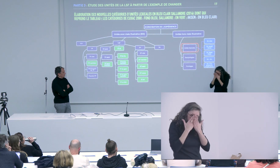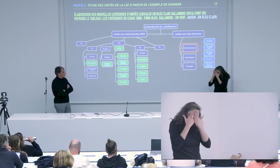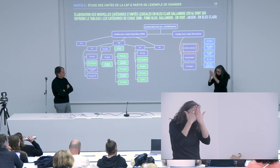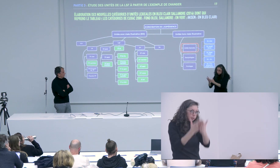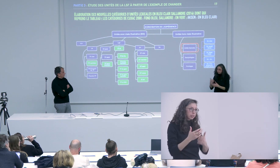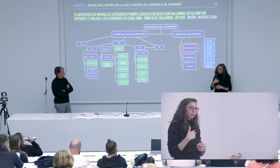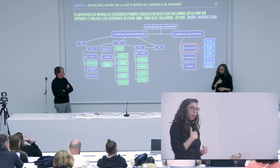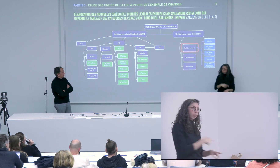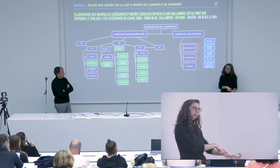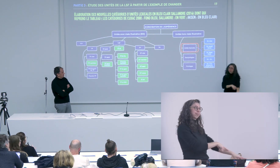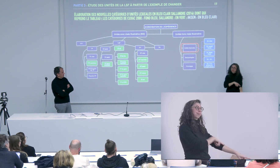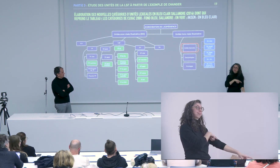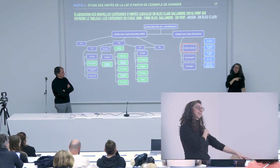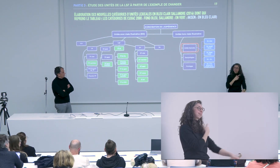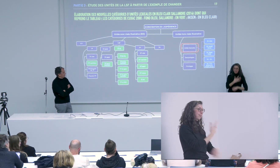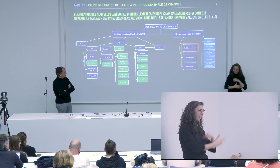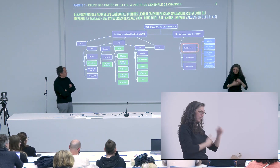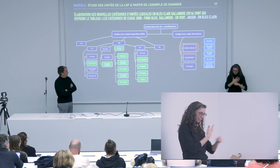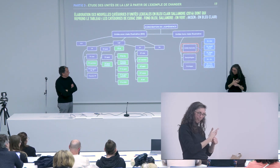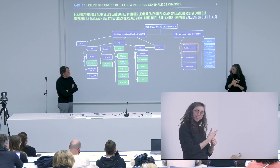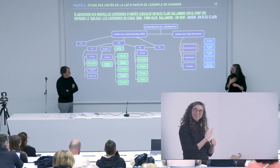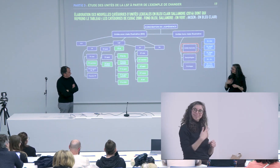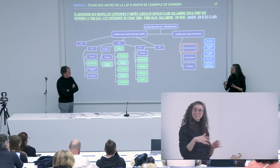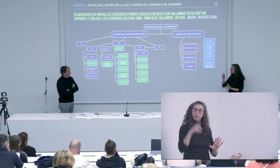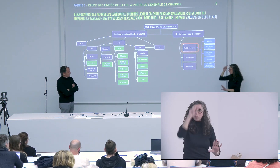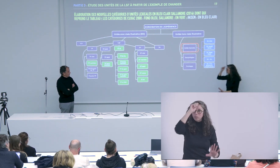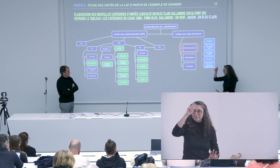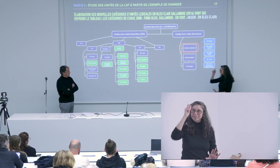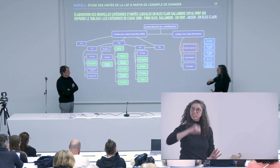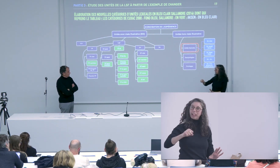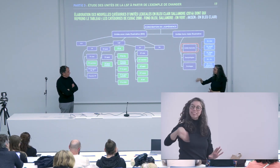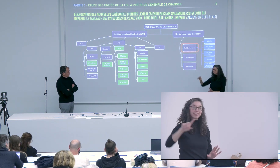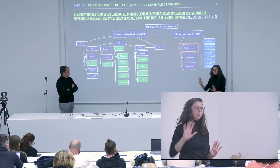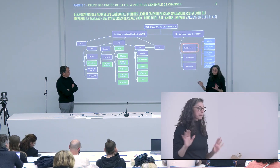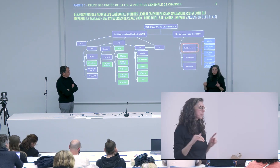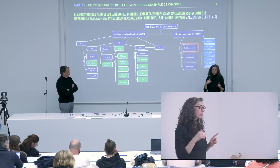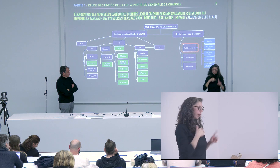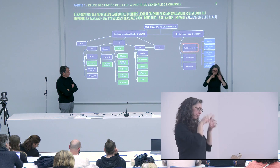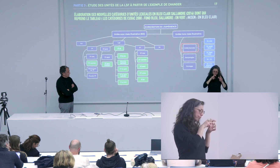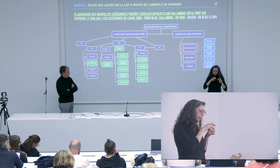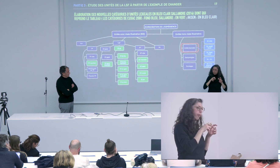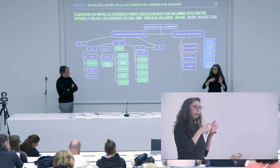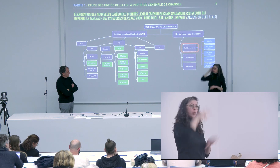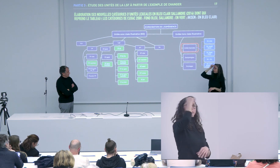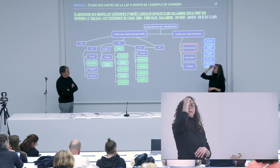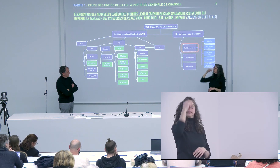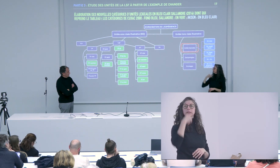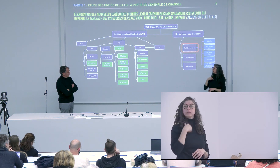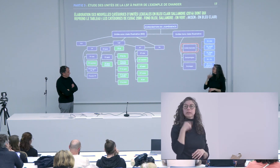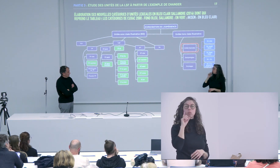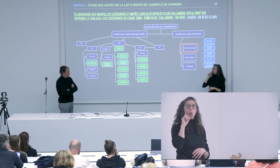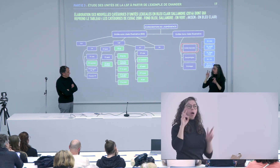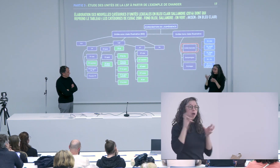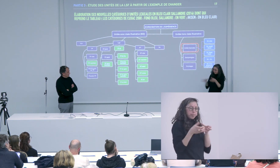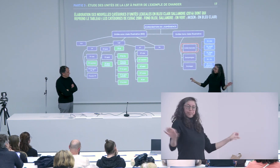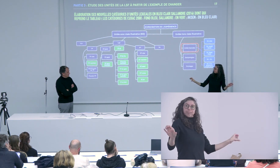eu qu'un mois pour le lire donc j'imagine que vous avez dû plonger dedans donc vraiment bravo moi j'ai eu plusieurs